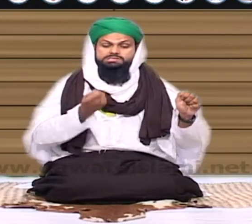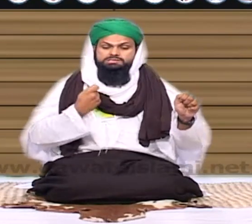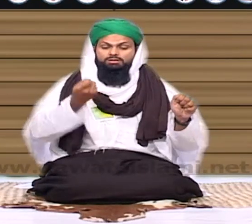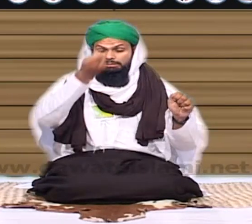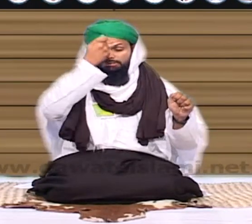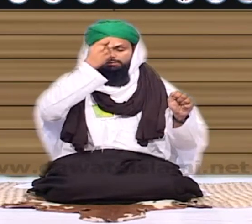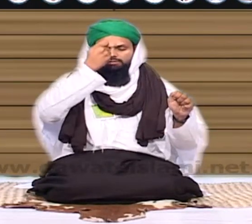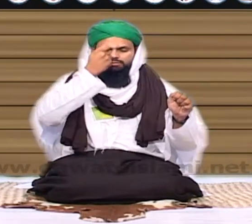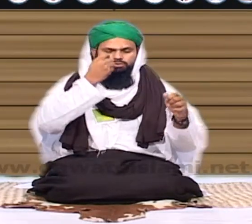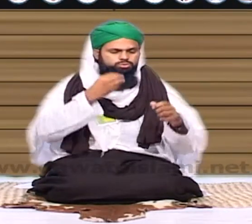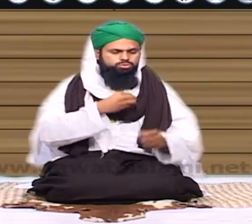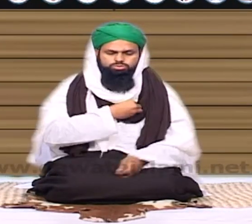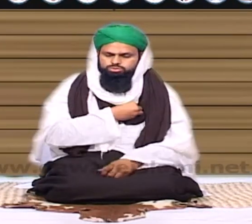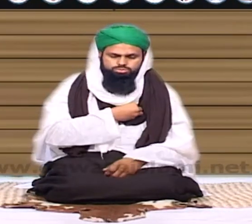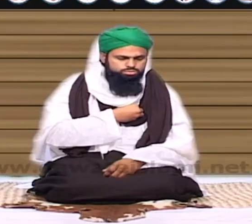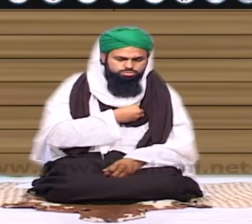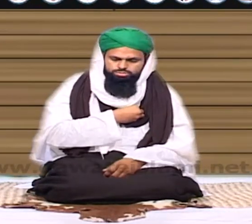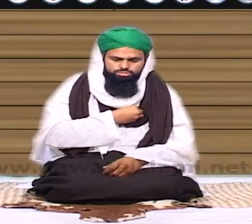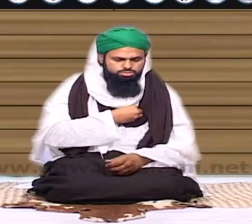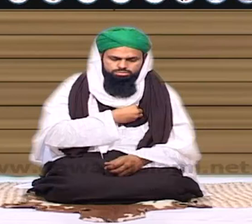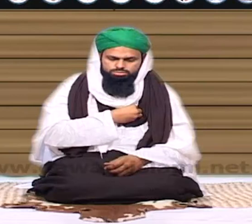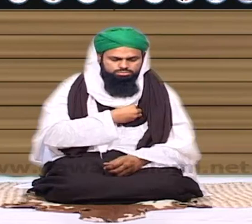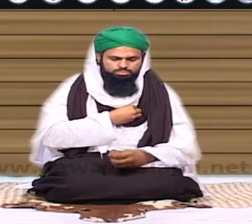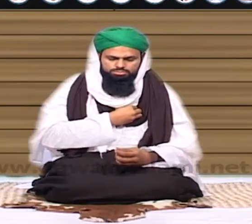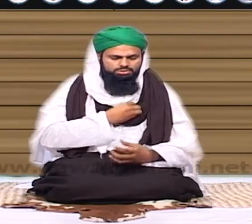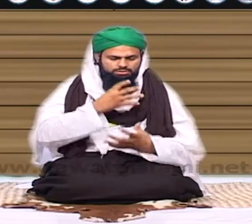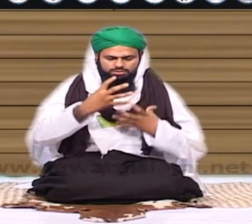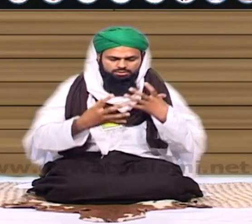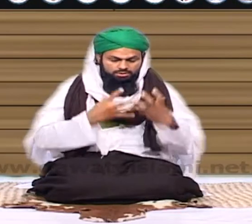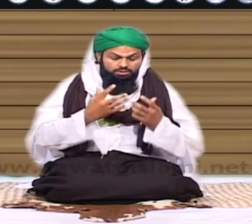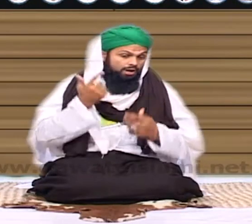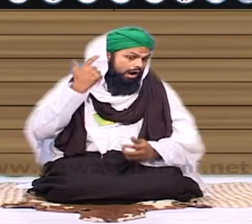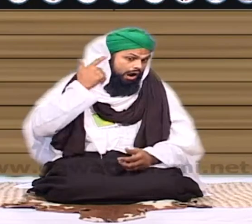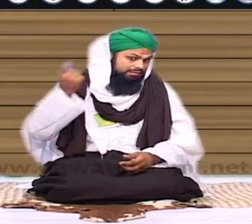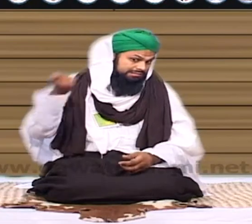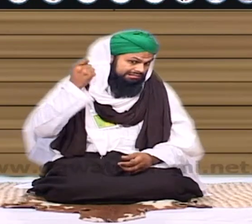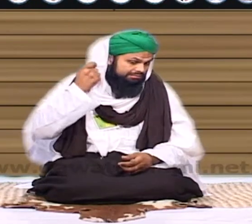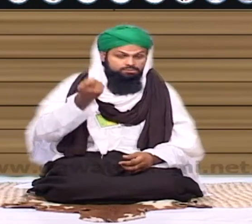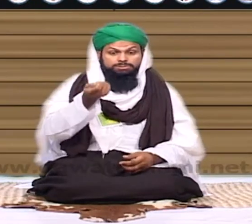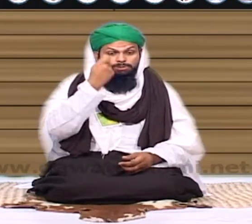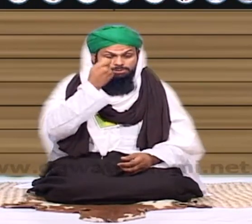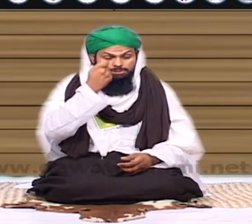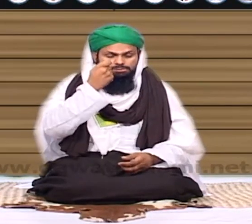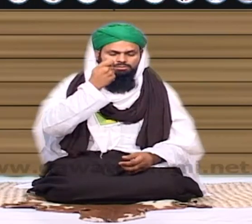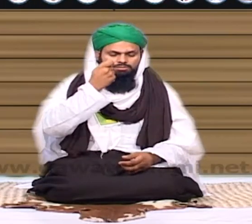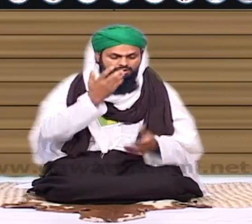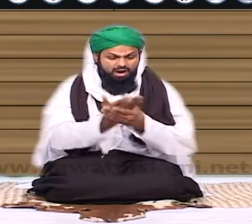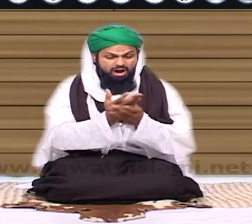جس کو جھکر دیا جائے ٹھونک دیا جائے کیلیں جس کے اندر وہ کتنی تک نہیں کانوں میں کیلیں آنکھوں میں